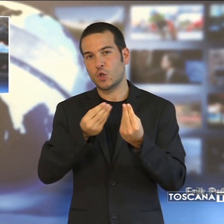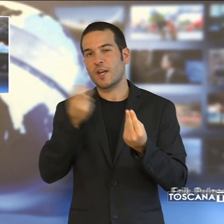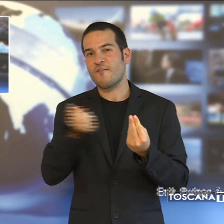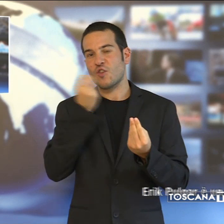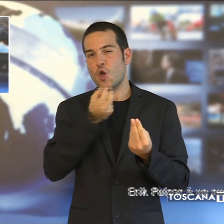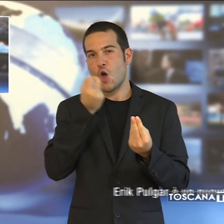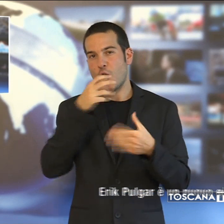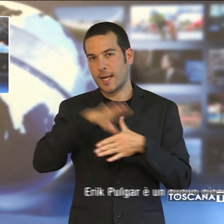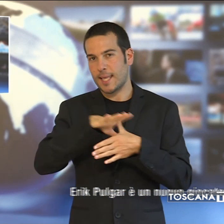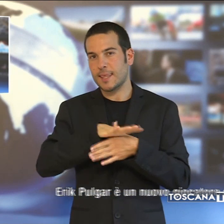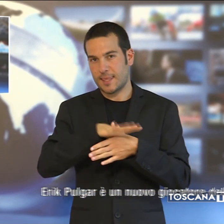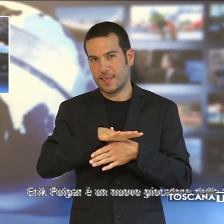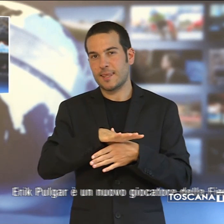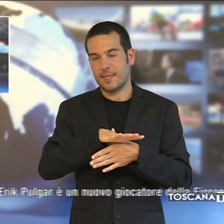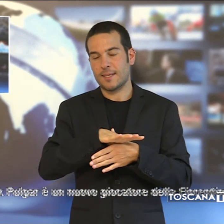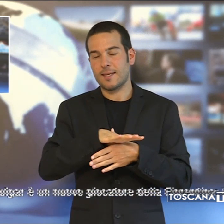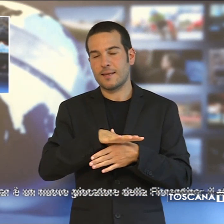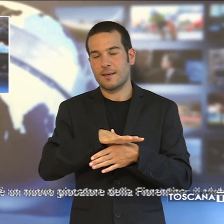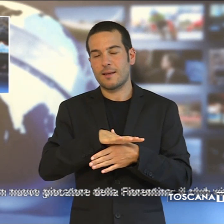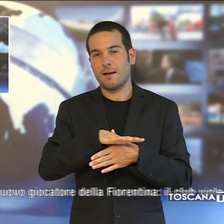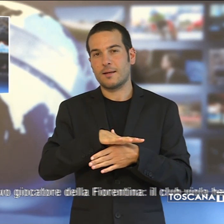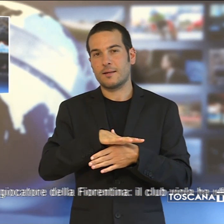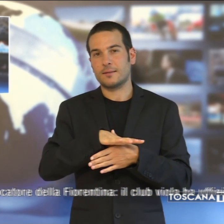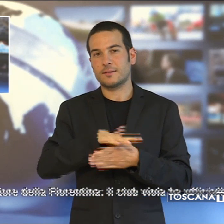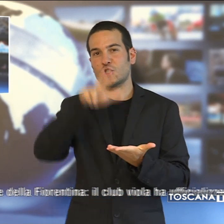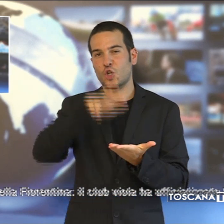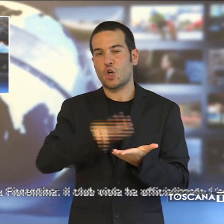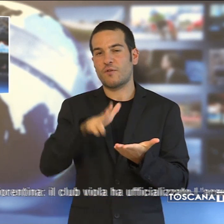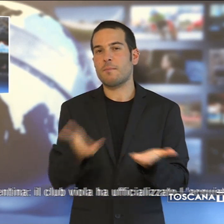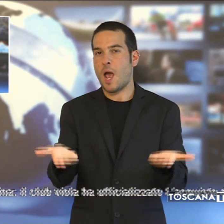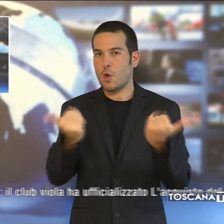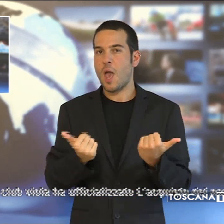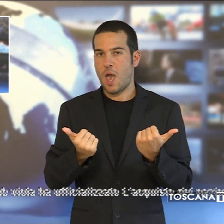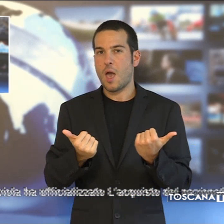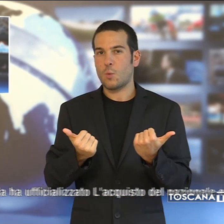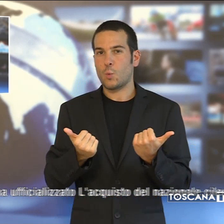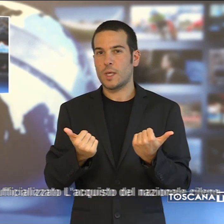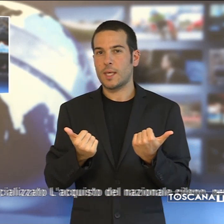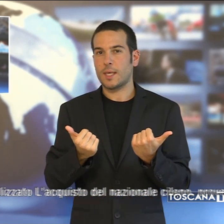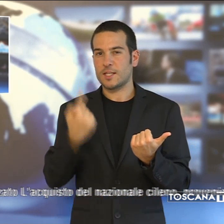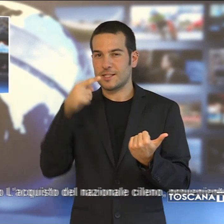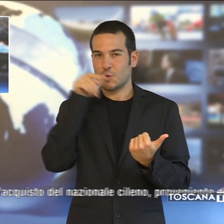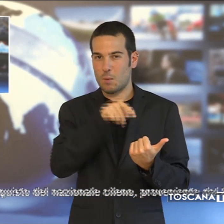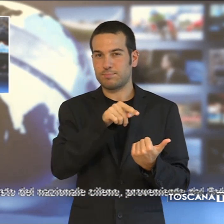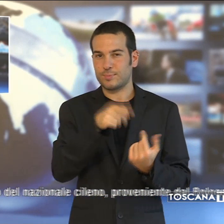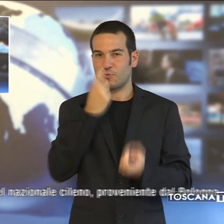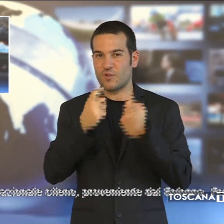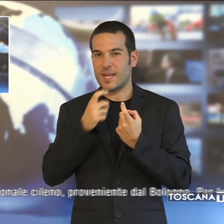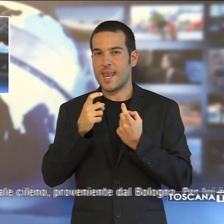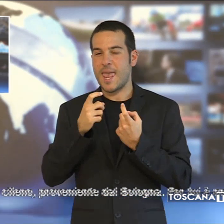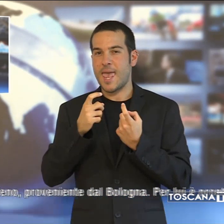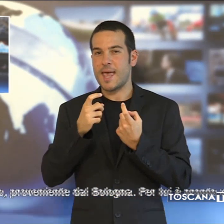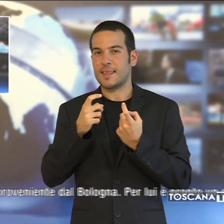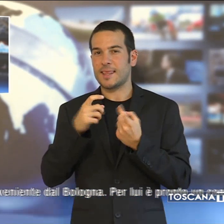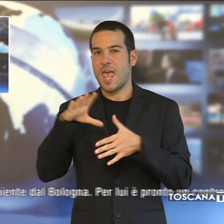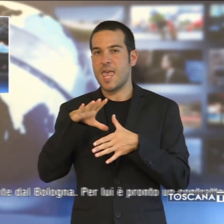Il club Viola ha ufficializzato l'acquisto del nazionale cileno proveniente dal Bologna.